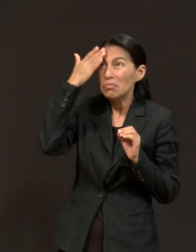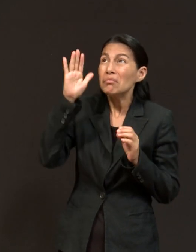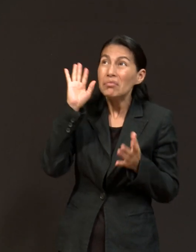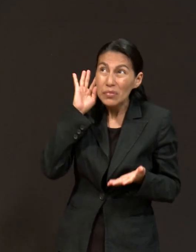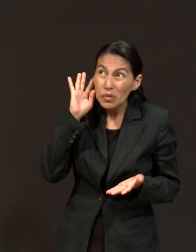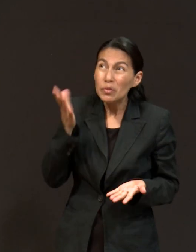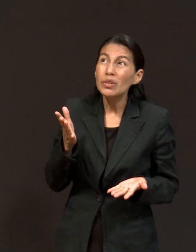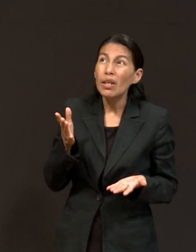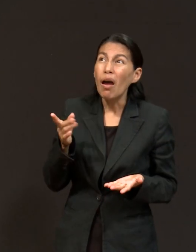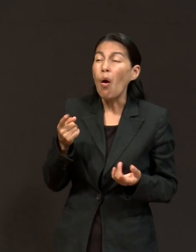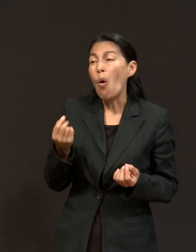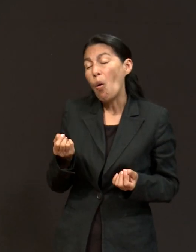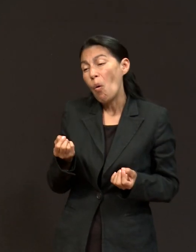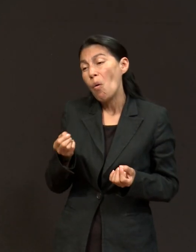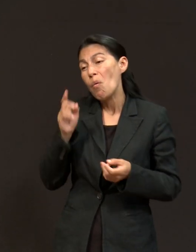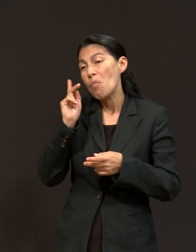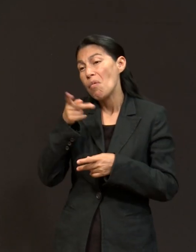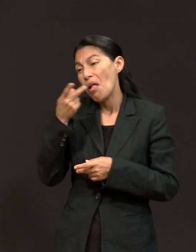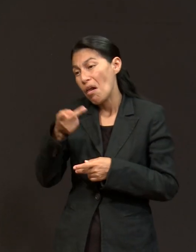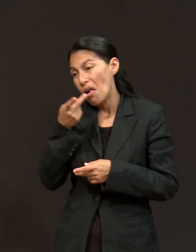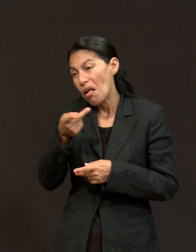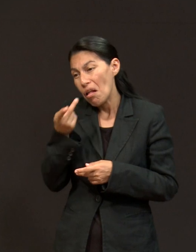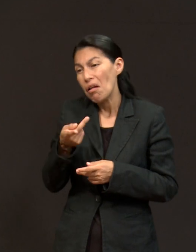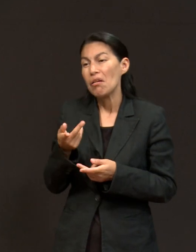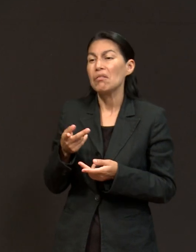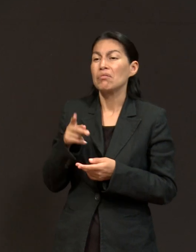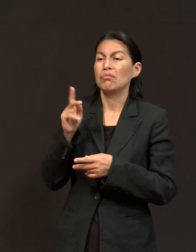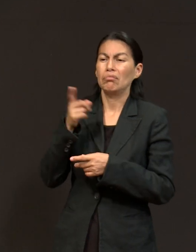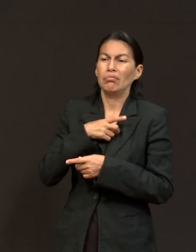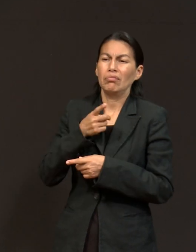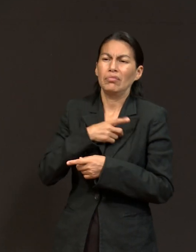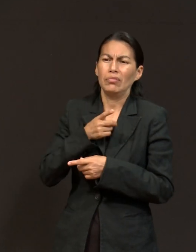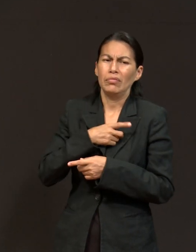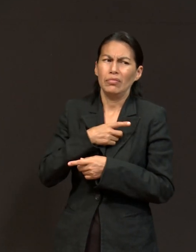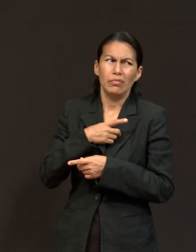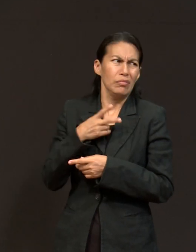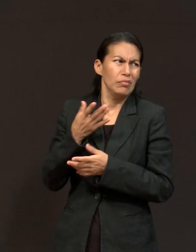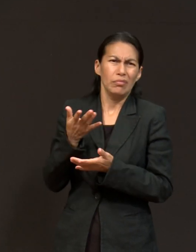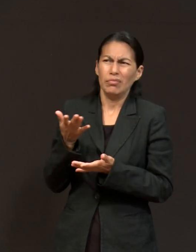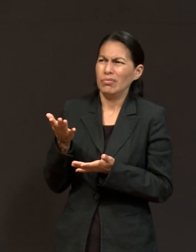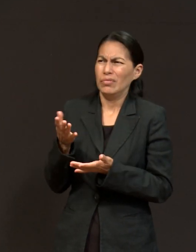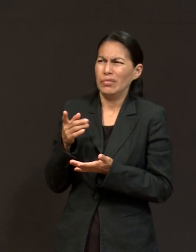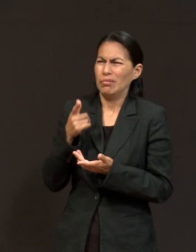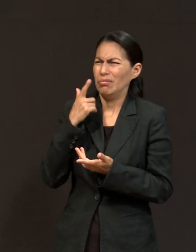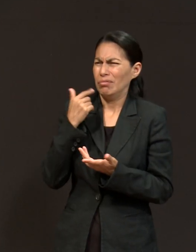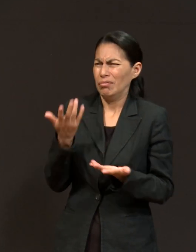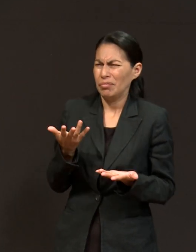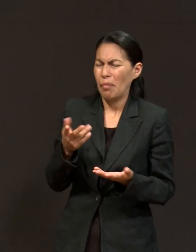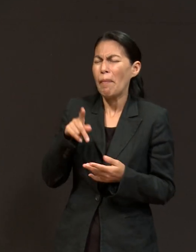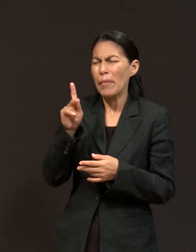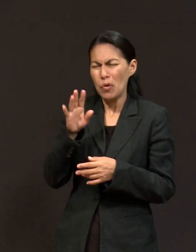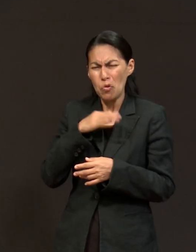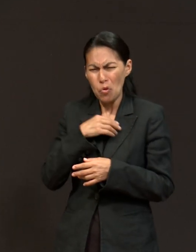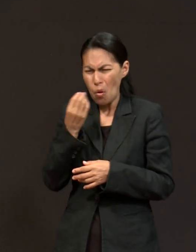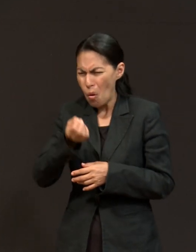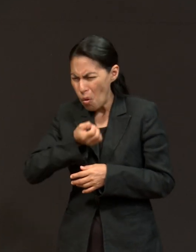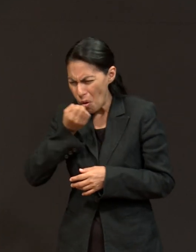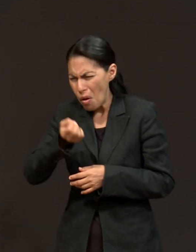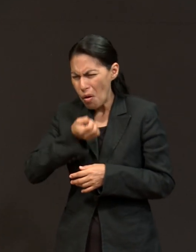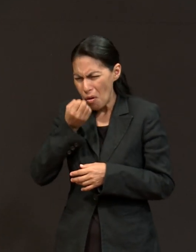orar o al terminar de contarle a Jesús lo que me había pasado, entonces yo sentía una tranquilidad y